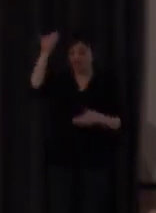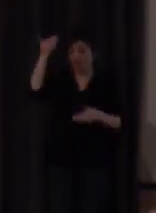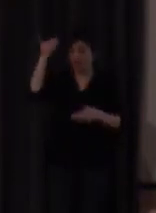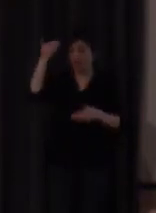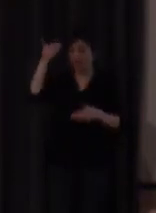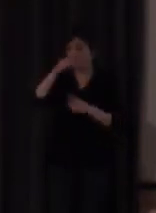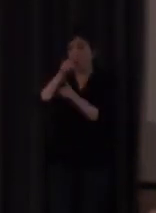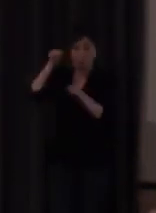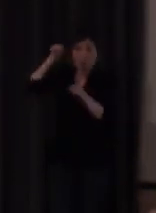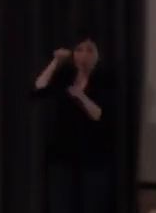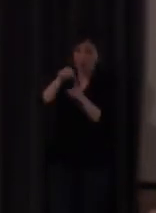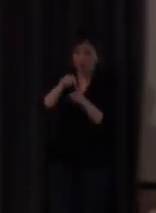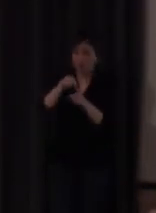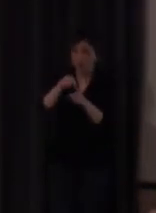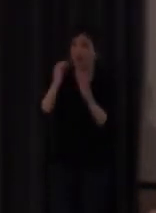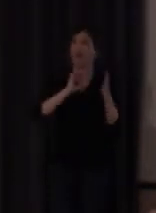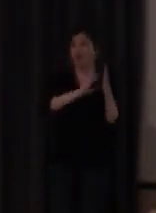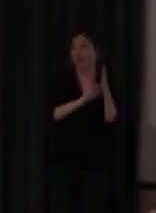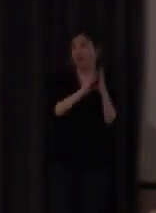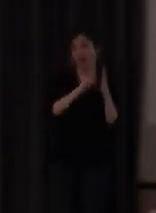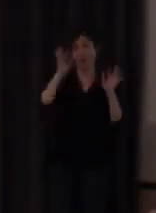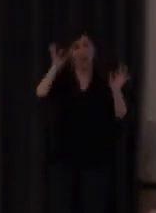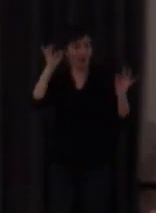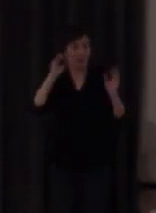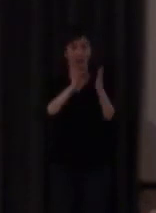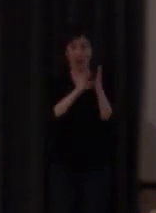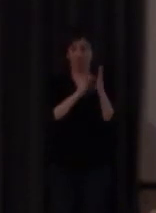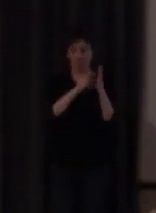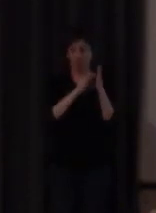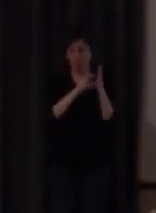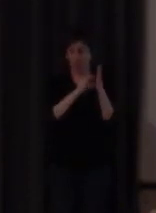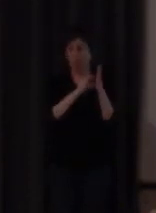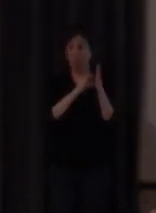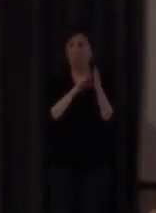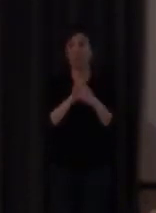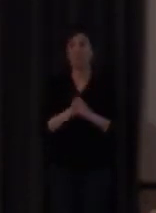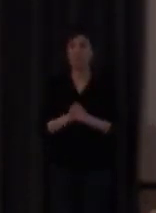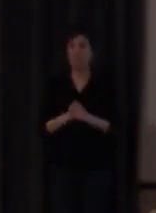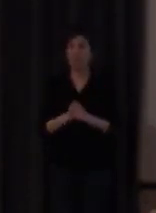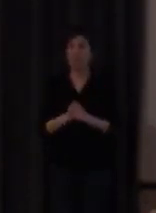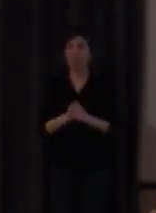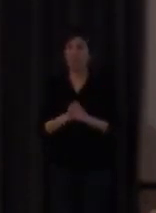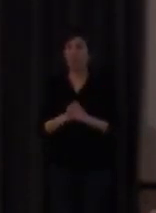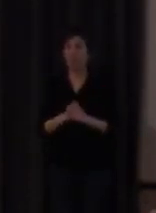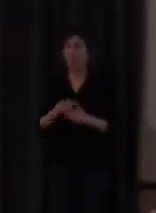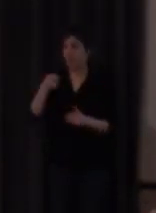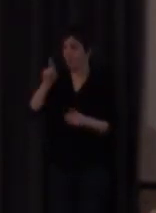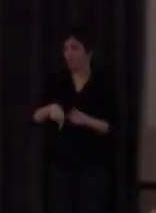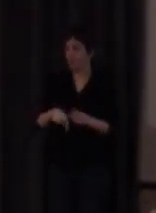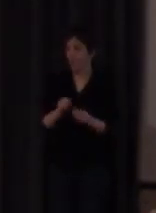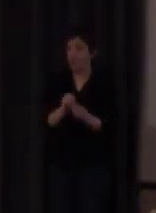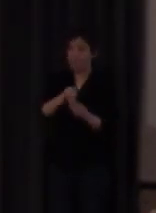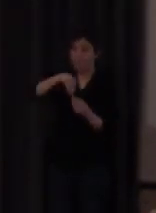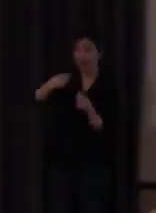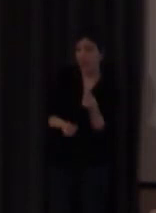de llegada cuestiones gramaticales obviamente que se estudian sobre esta lengua nuestro manual de